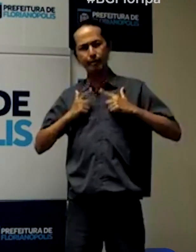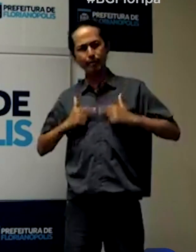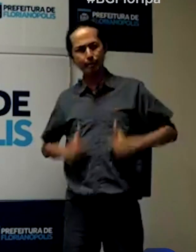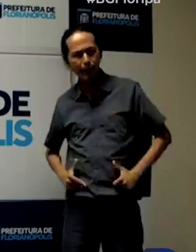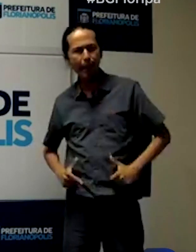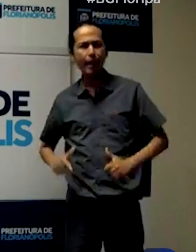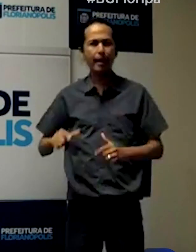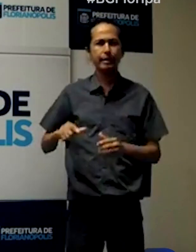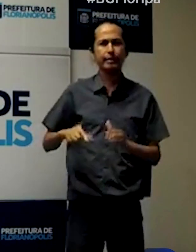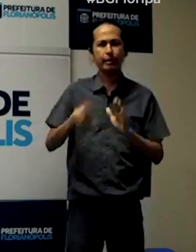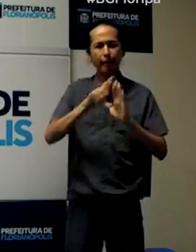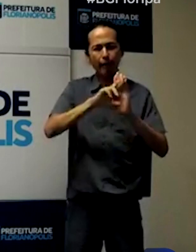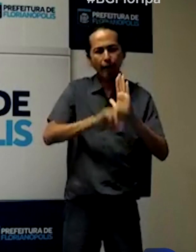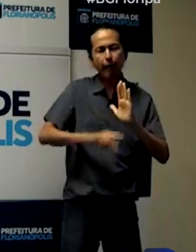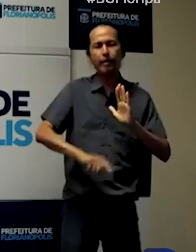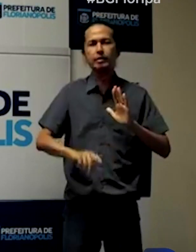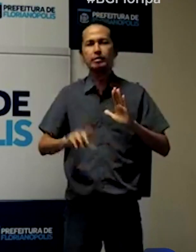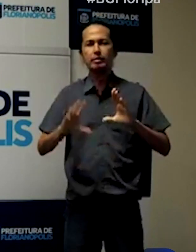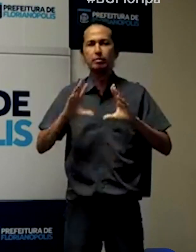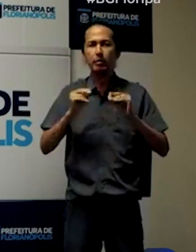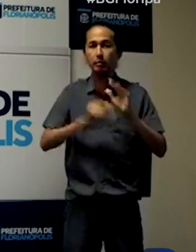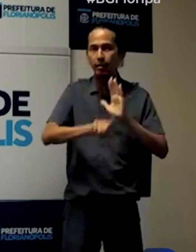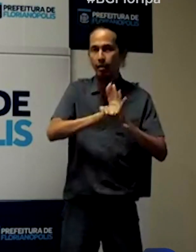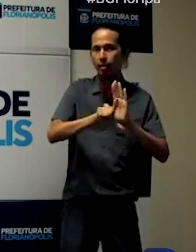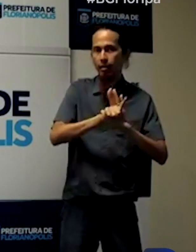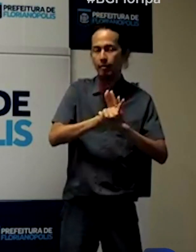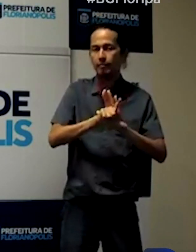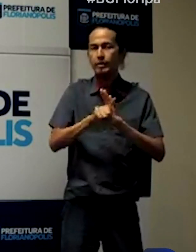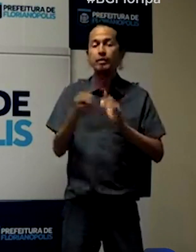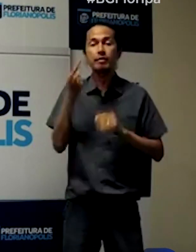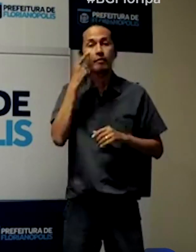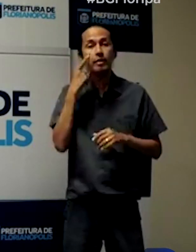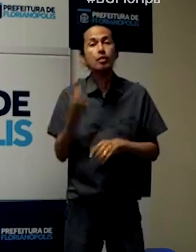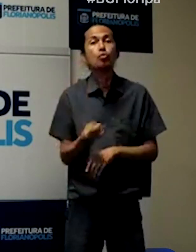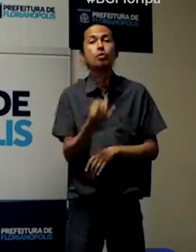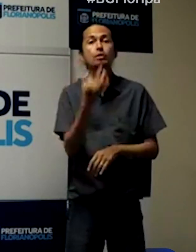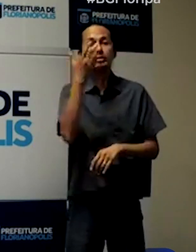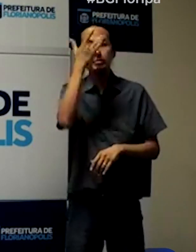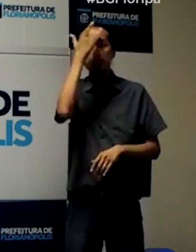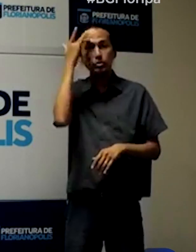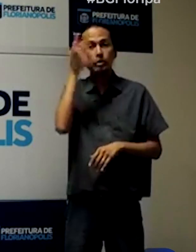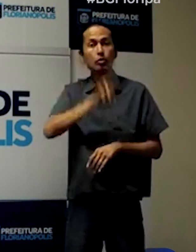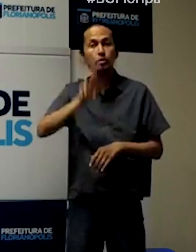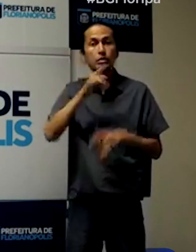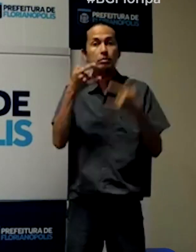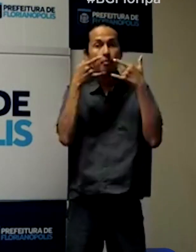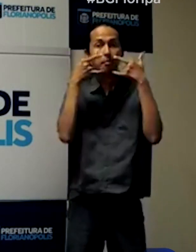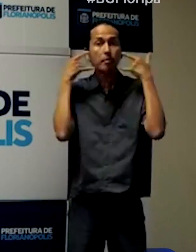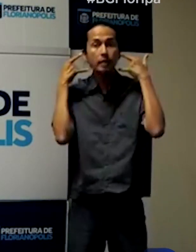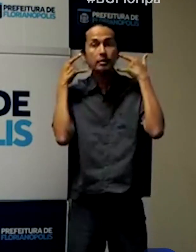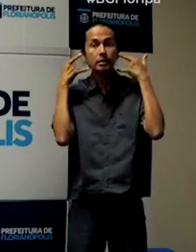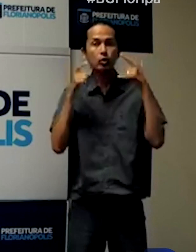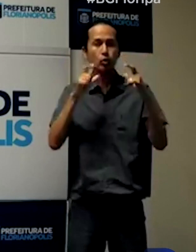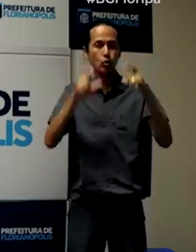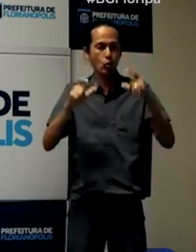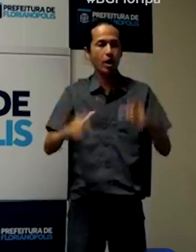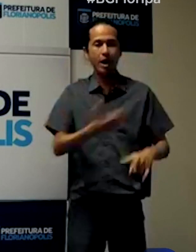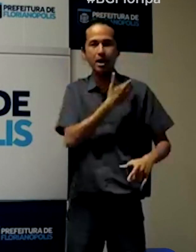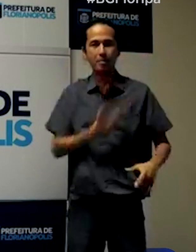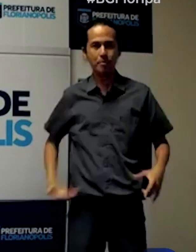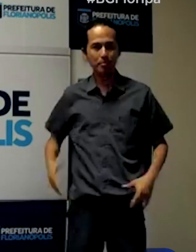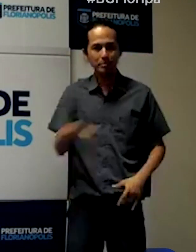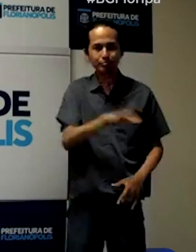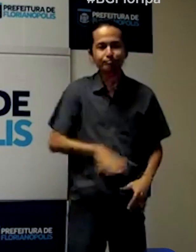um percentual de pessoas que usam máscaras nos locais públicos. Então nós vamos levar em conta o centro da